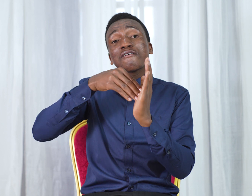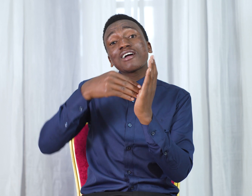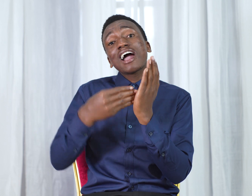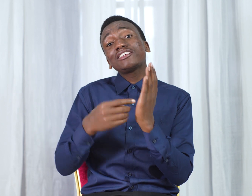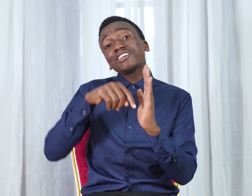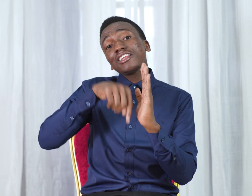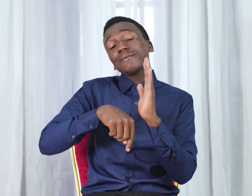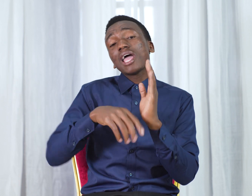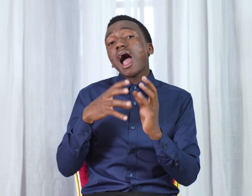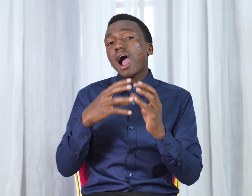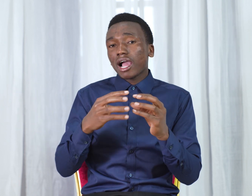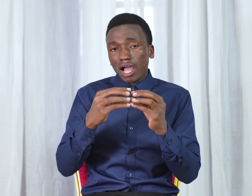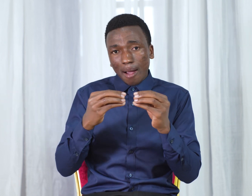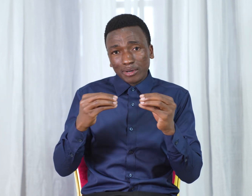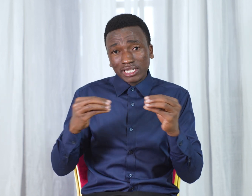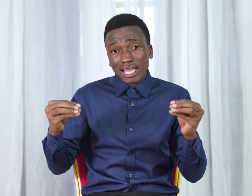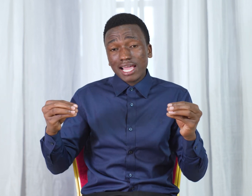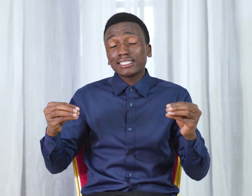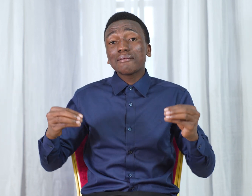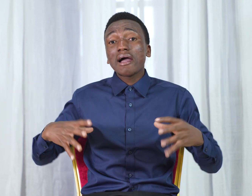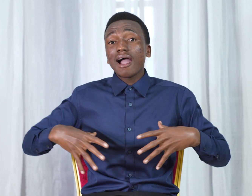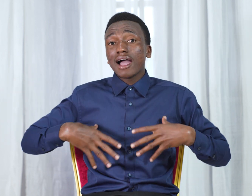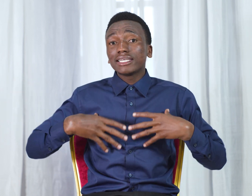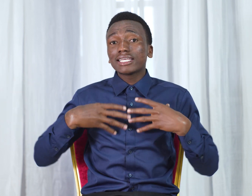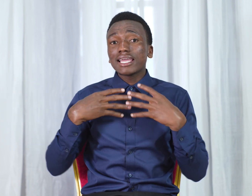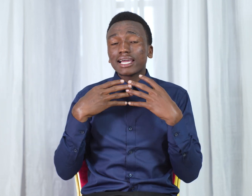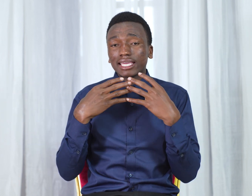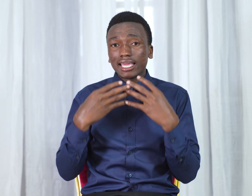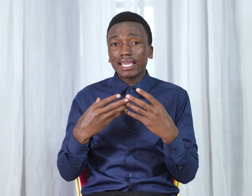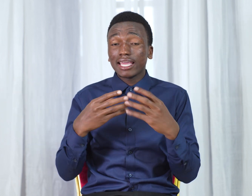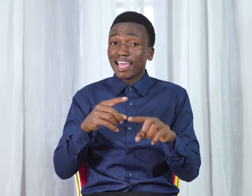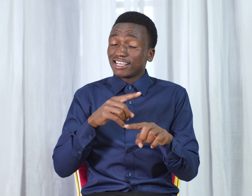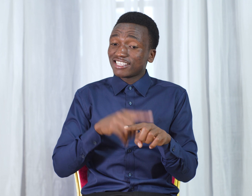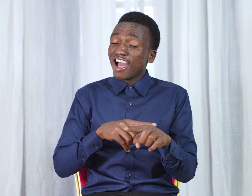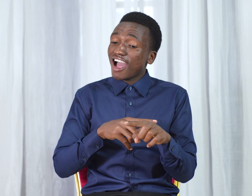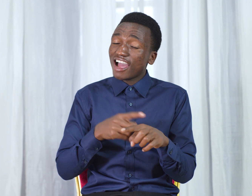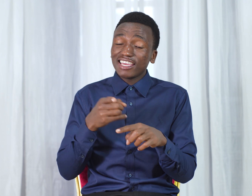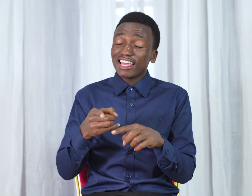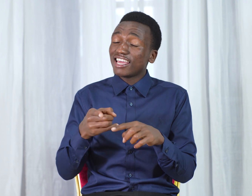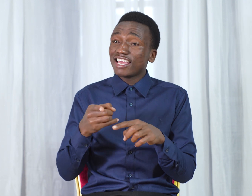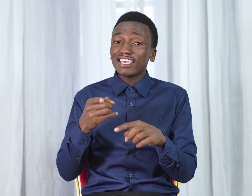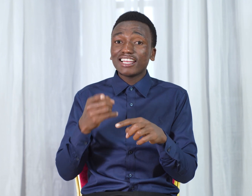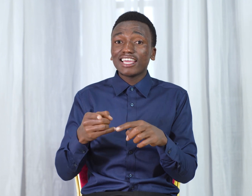kachini Akapoteza maisha yake Sa ile ile